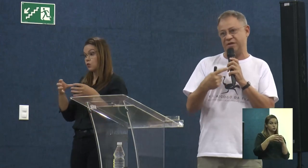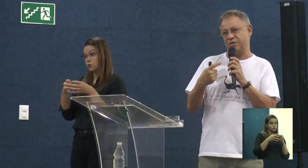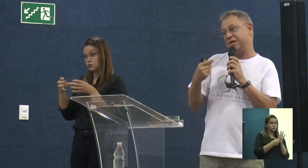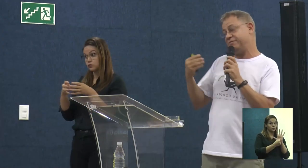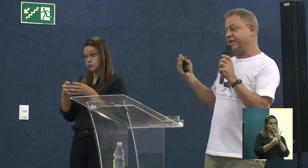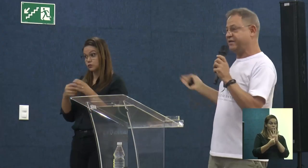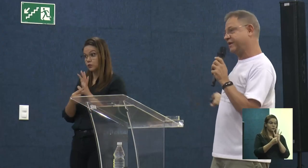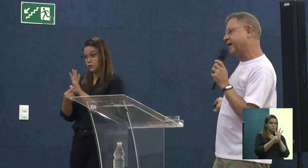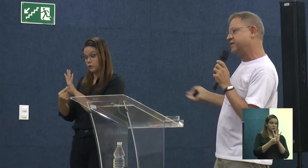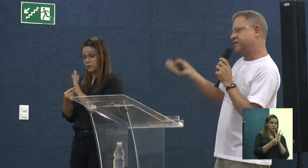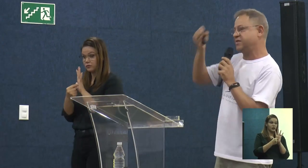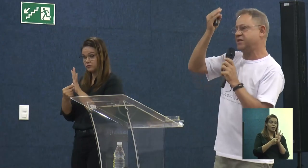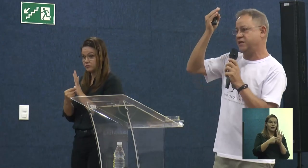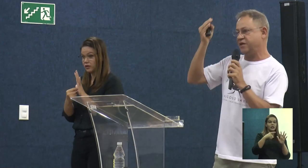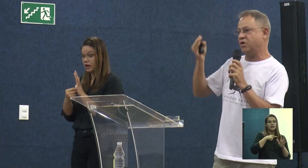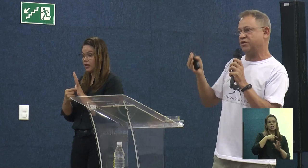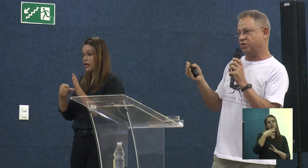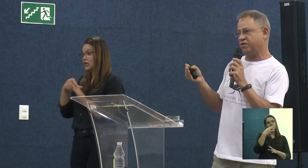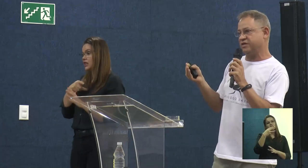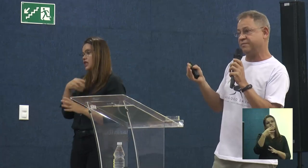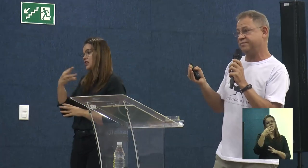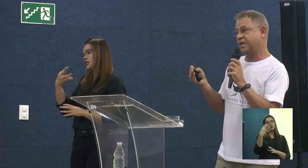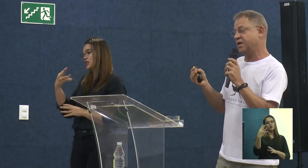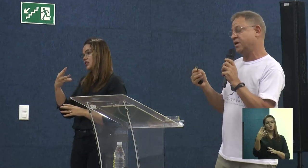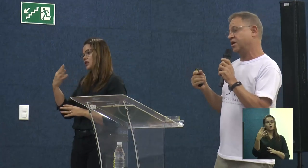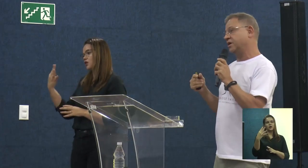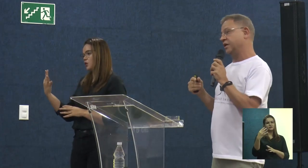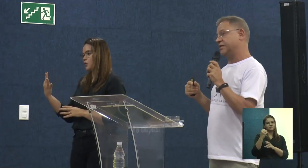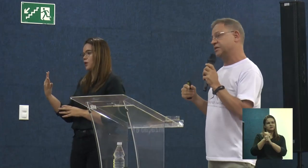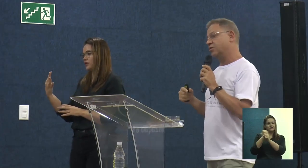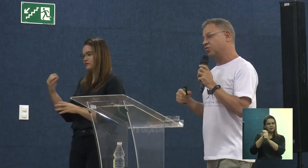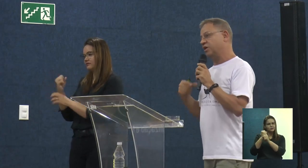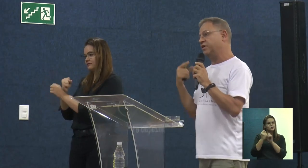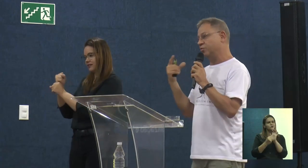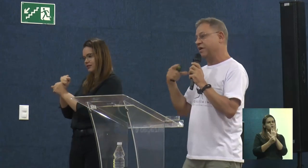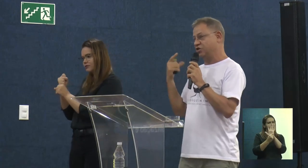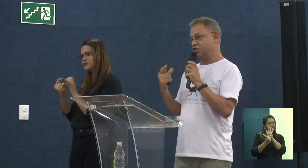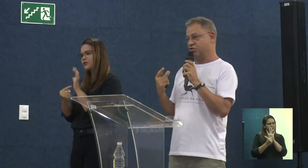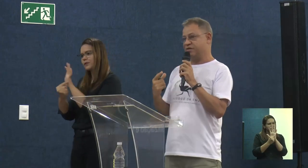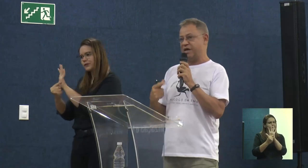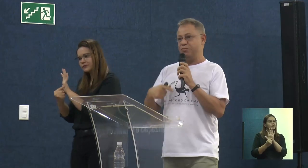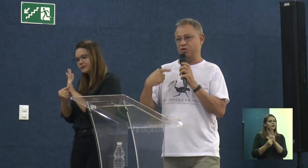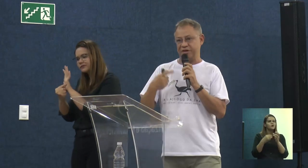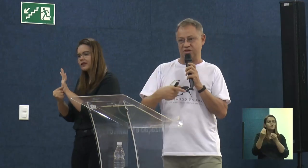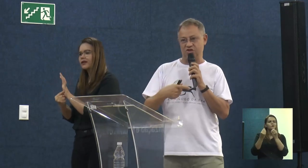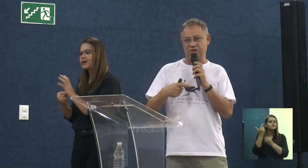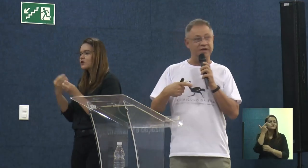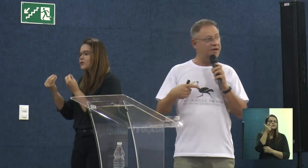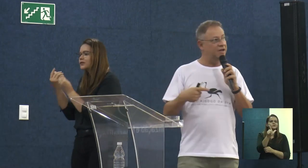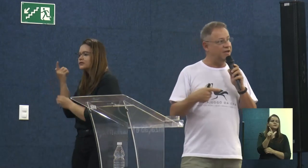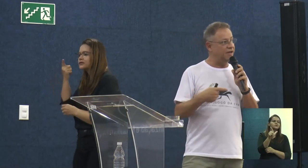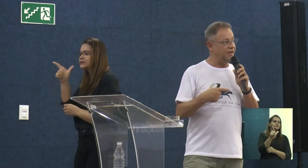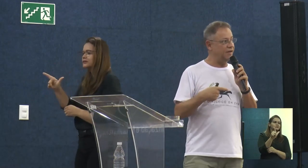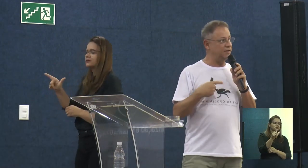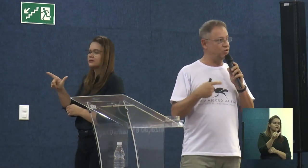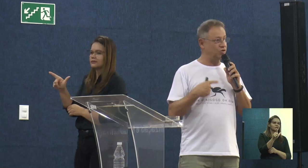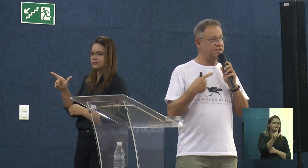concepção, ela traz esses 34 anos, né, em relação ao que, como é que a gente concebe, o que a gente